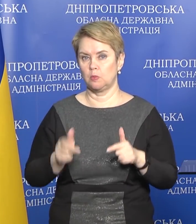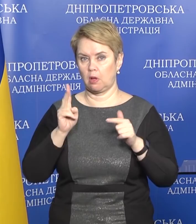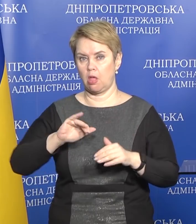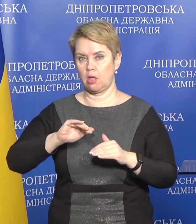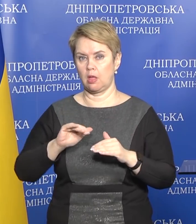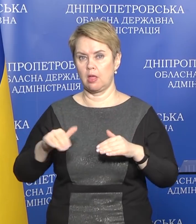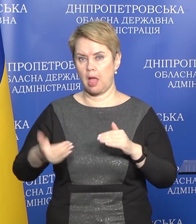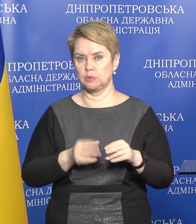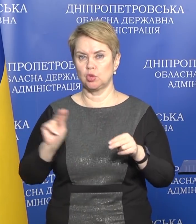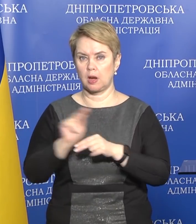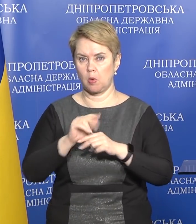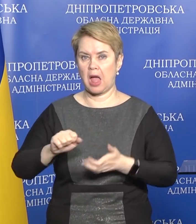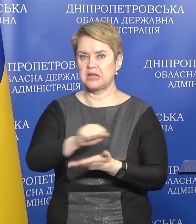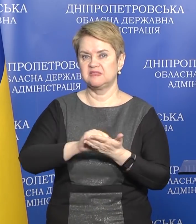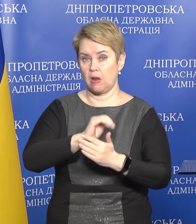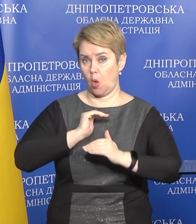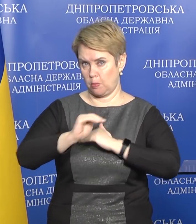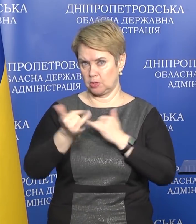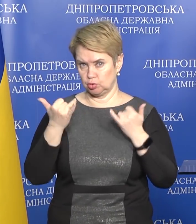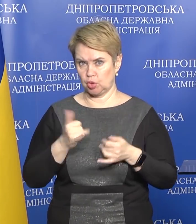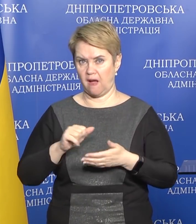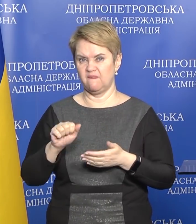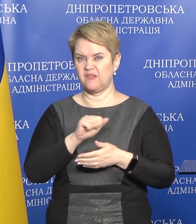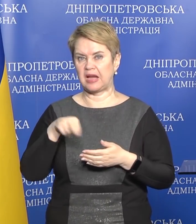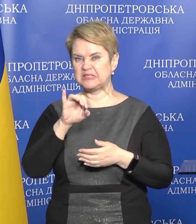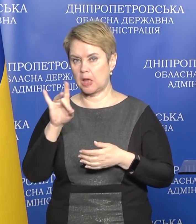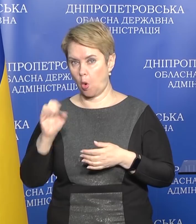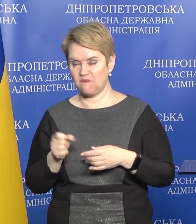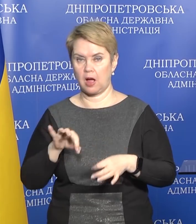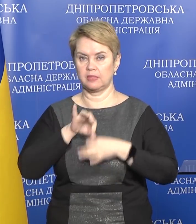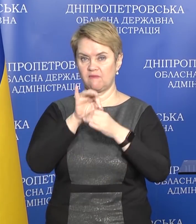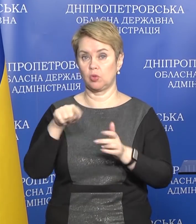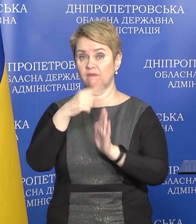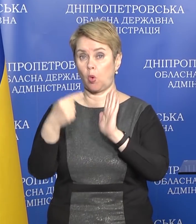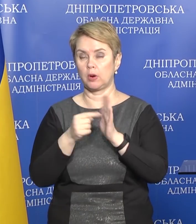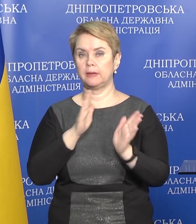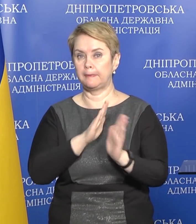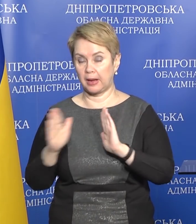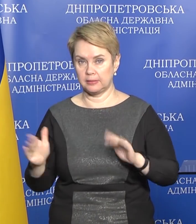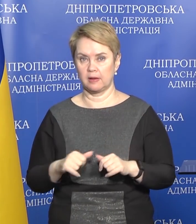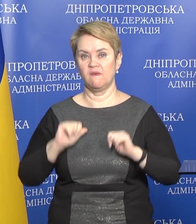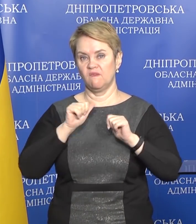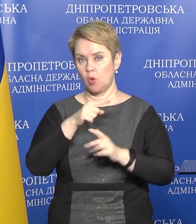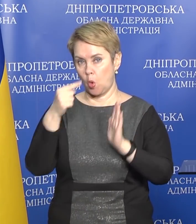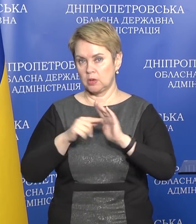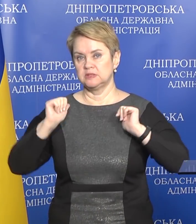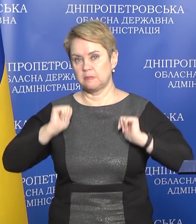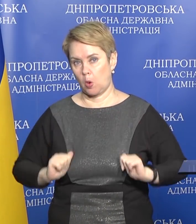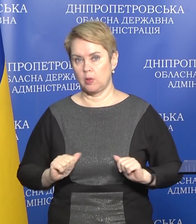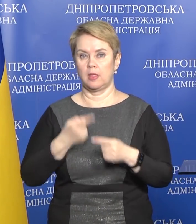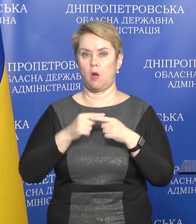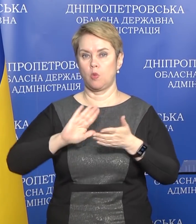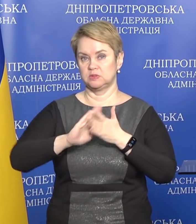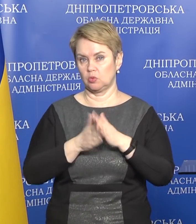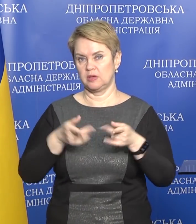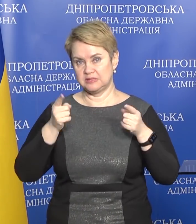ямочному ремонту асфальтного покрытия. Сейчас идет фрезеровка, наводим в городе порядок, городе мирно, спокойно, хотя